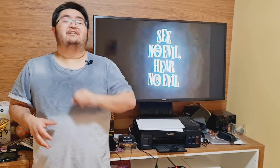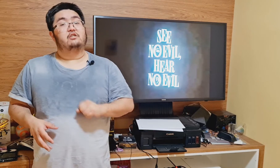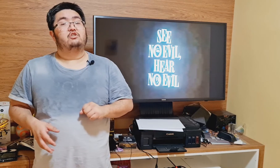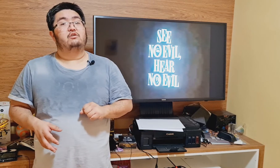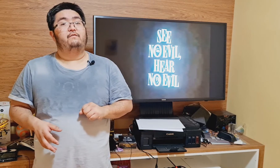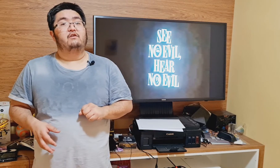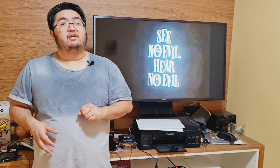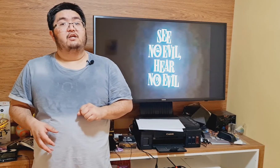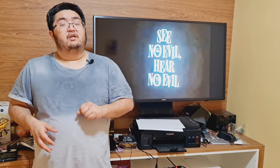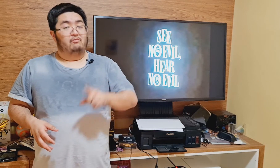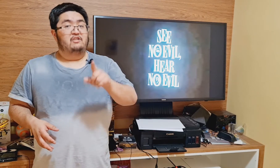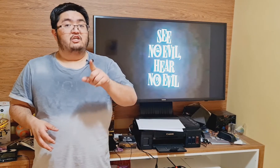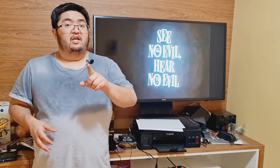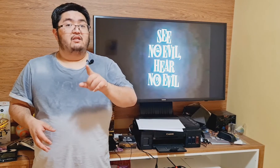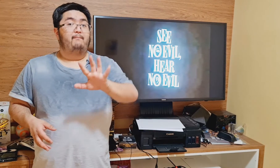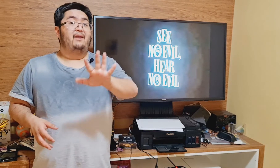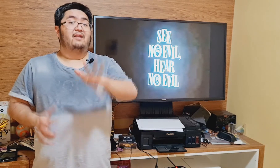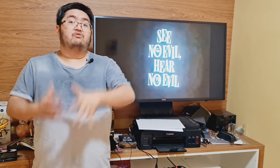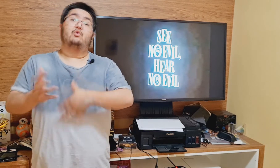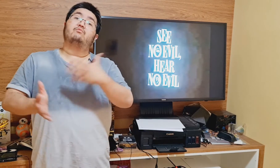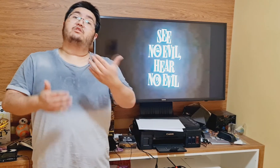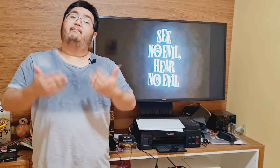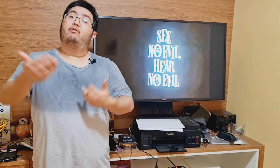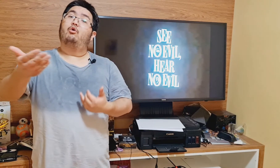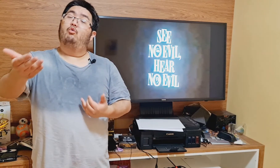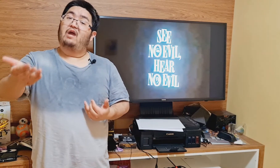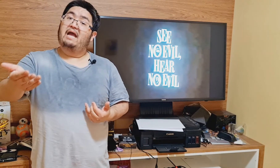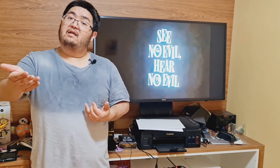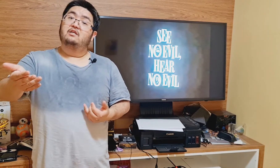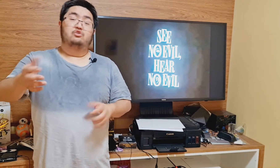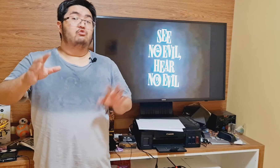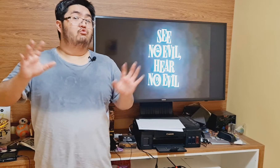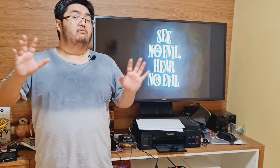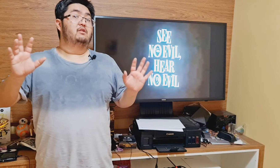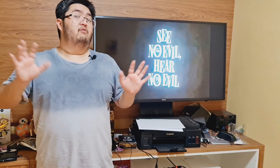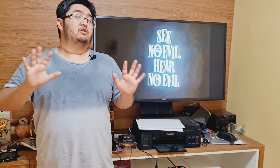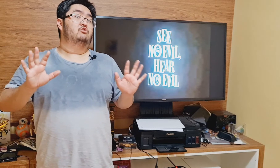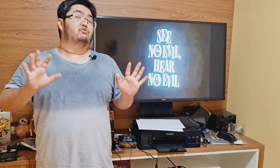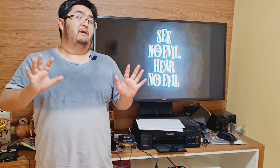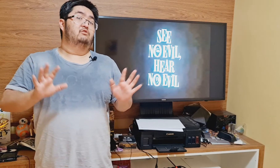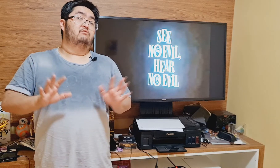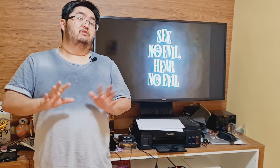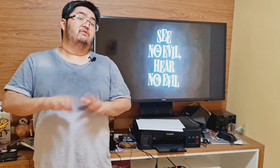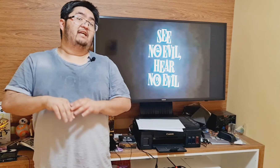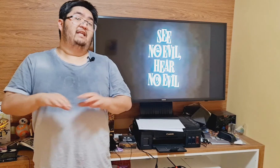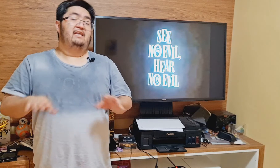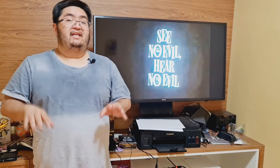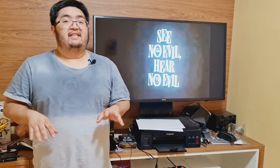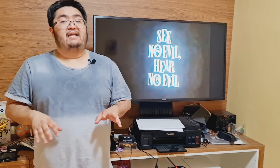assistir o filme. E uma dica, independente de quando você procurar, se o YouTube não mexeu os pauzinhos e deu aquela deletada,